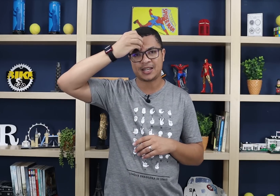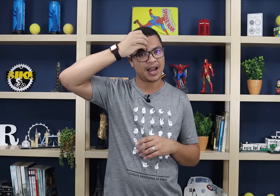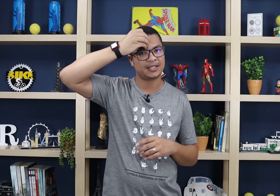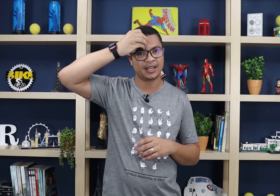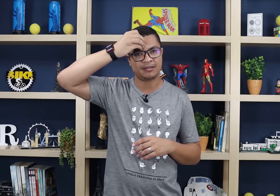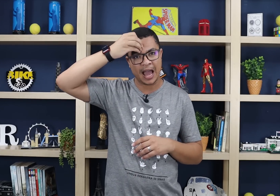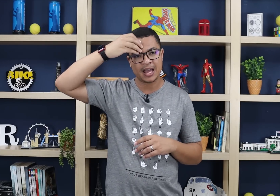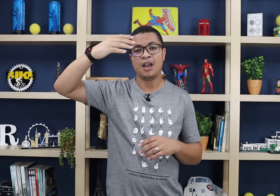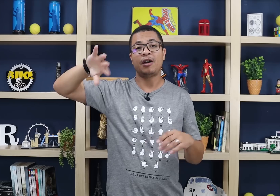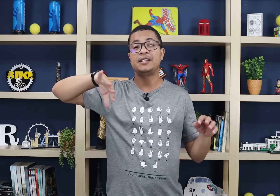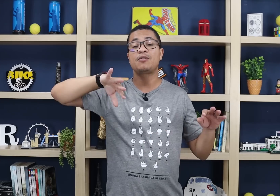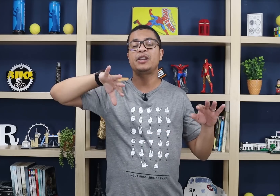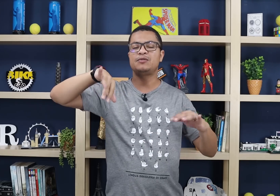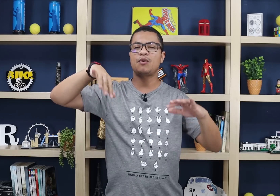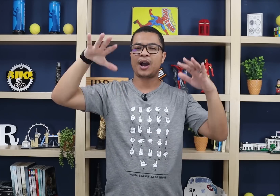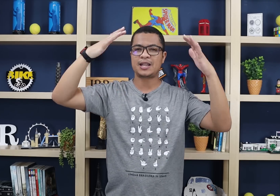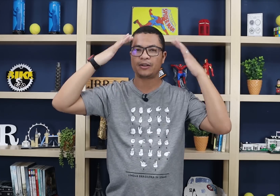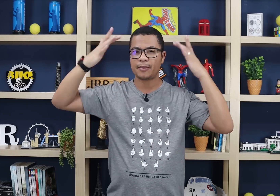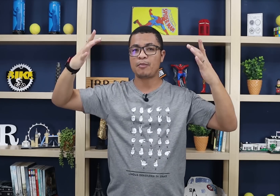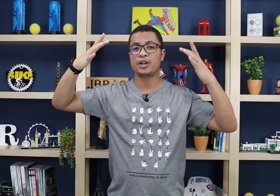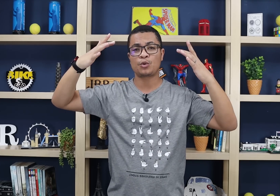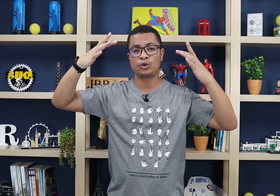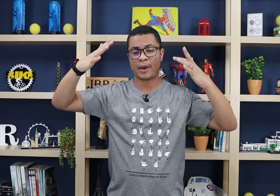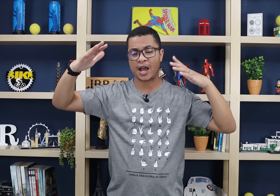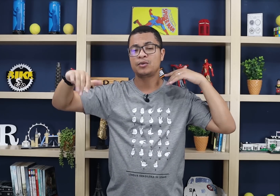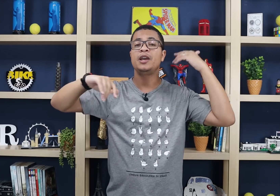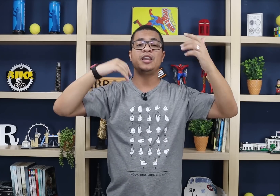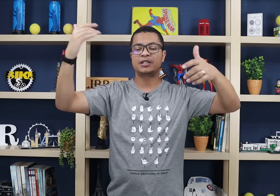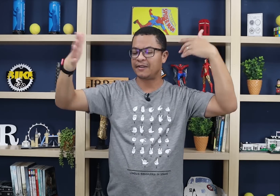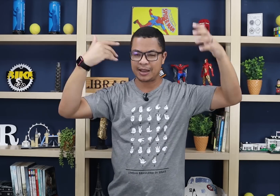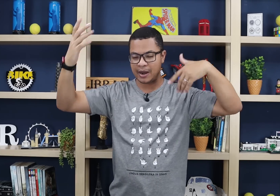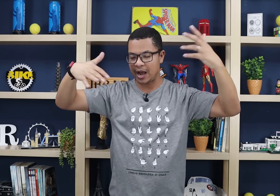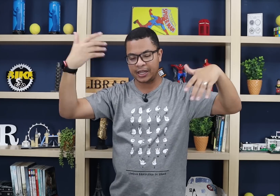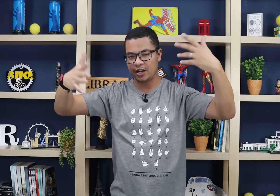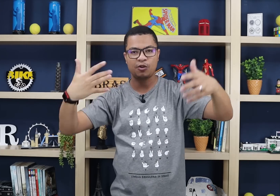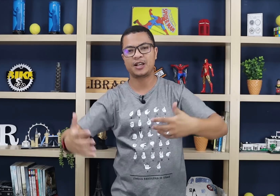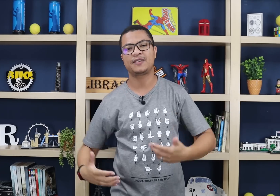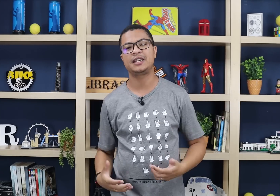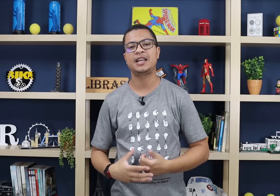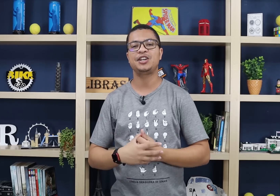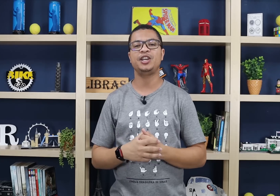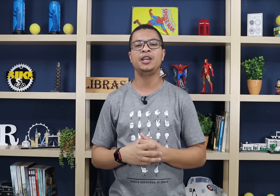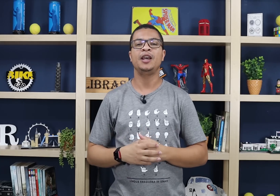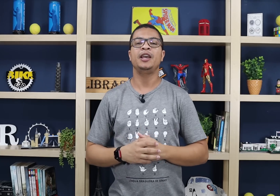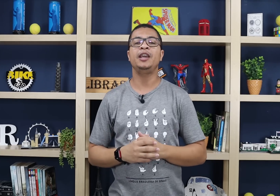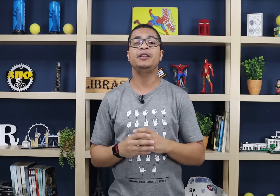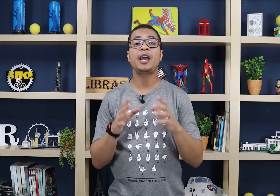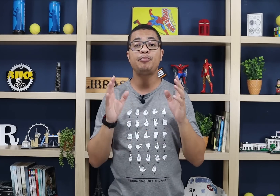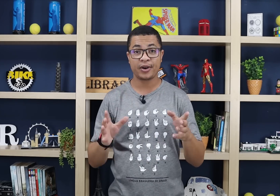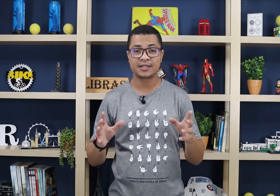sinais aí, tá? Vai fazer com que eles fiquem guardados na memória de curto prazo. E você vai lembrar deles com mais facilidade aí. E depois